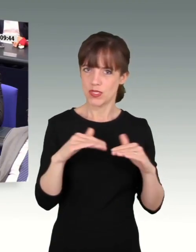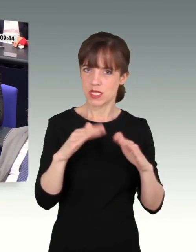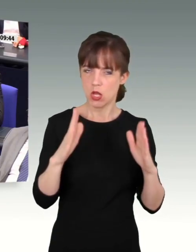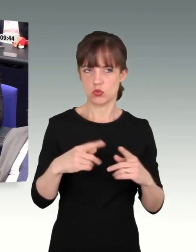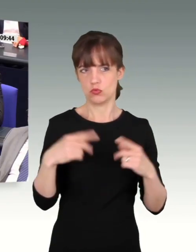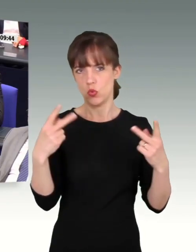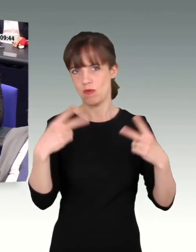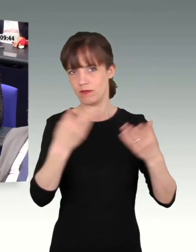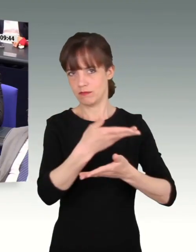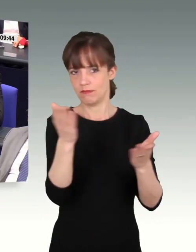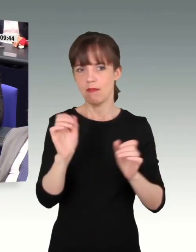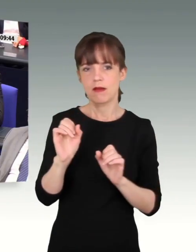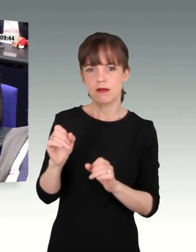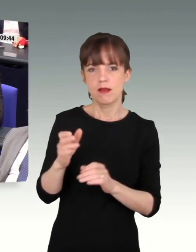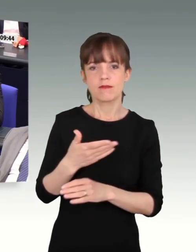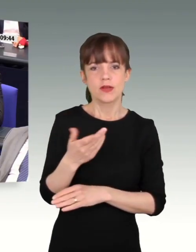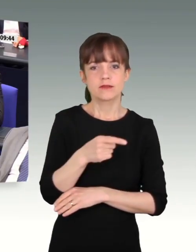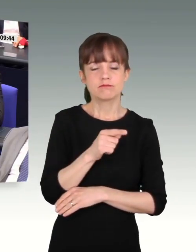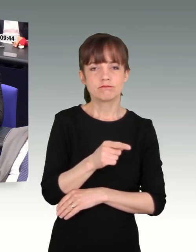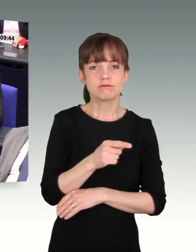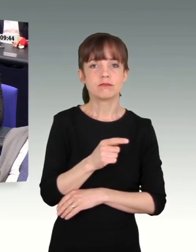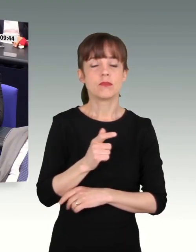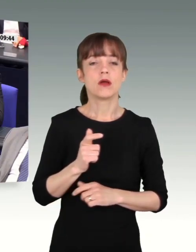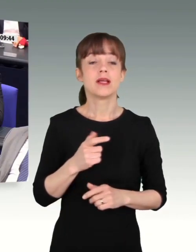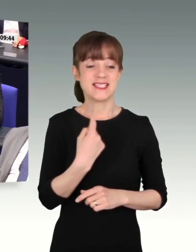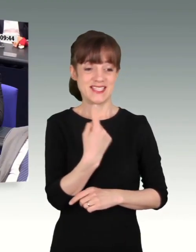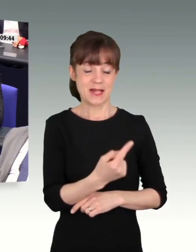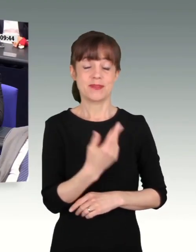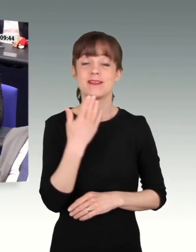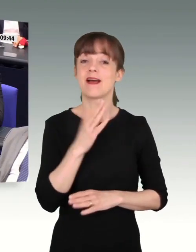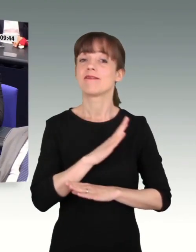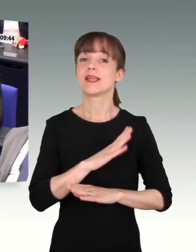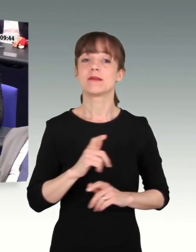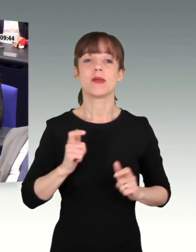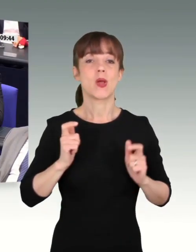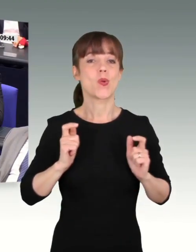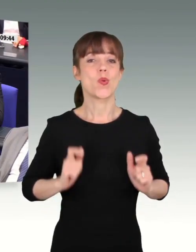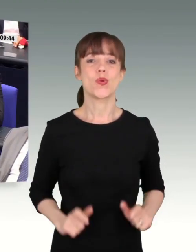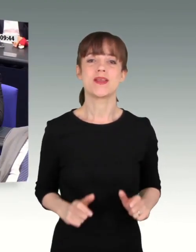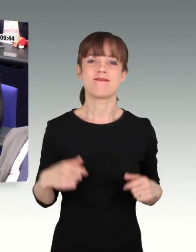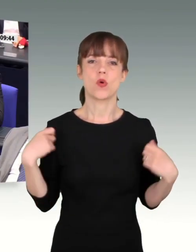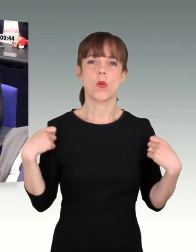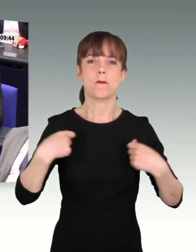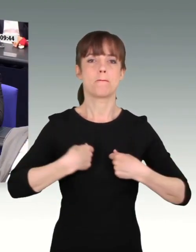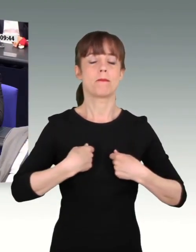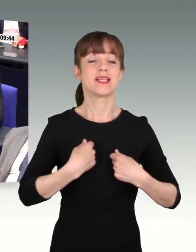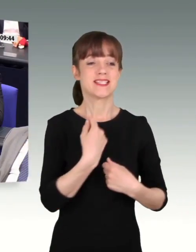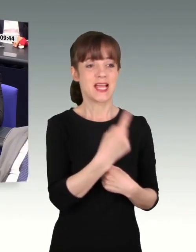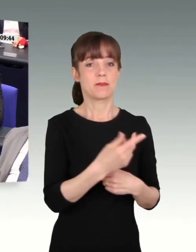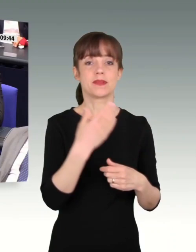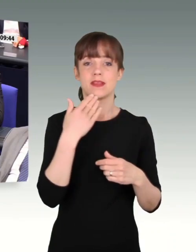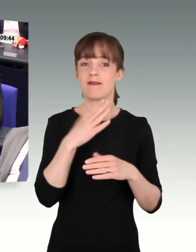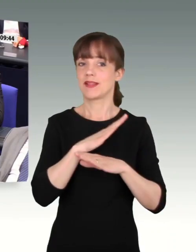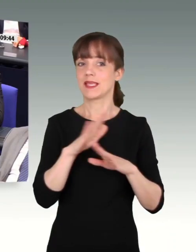unterstelle es Ihnen nicht, dass Sie keine Uniform mehr tragen dürfen, dass Sie nicht mehr in die Kaserne rein dürfen. Vielleicht